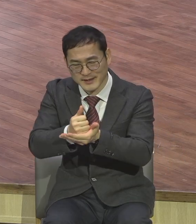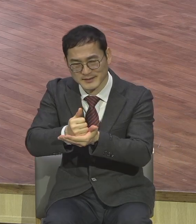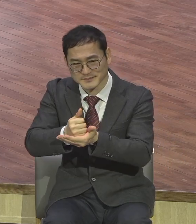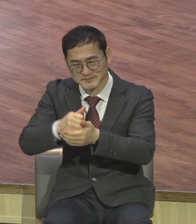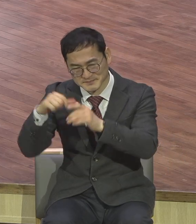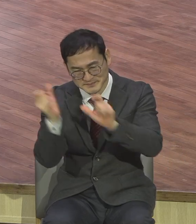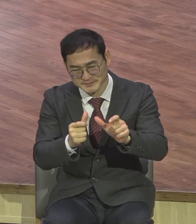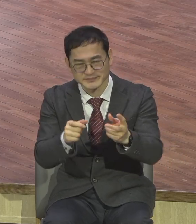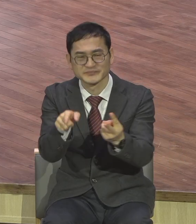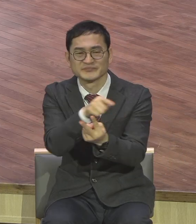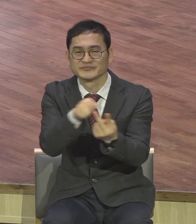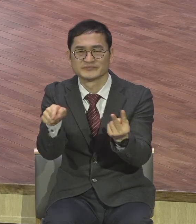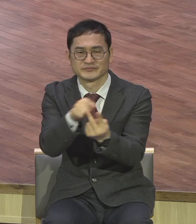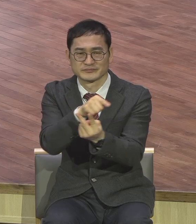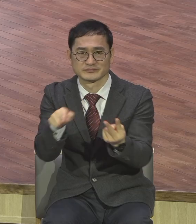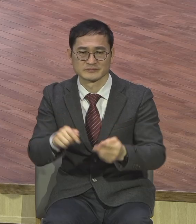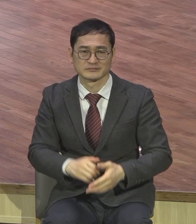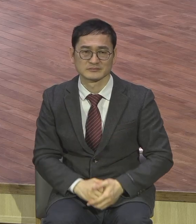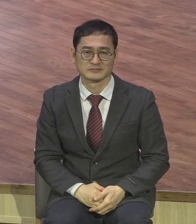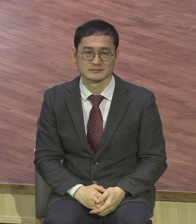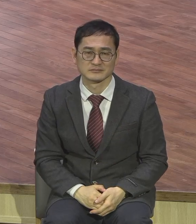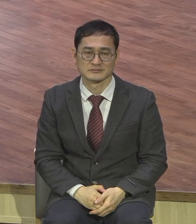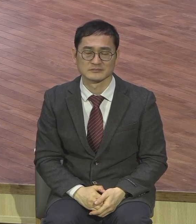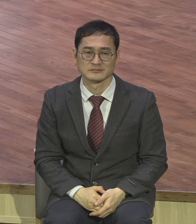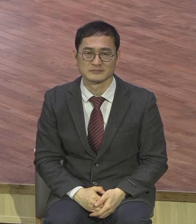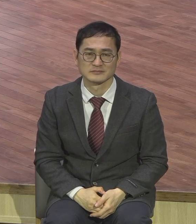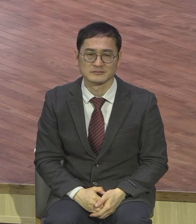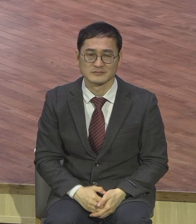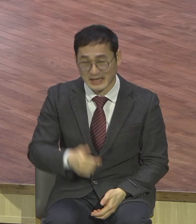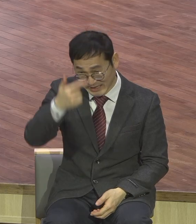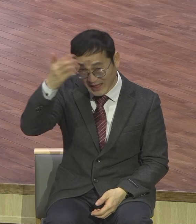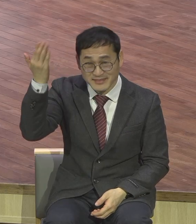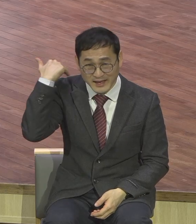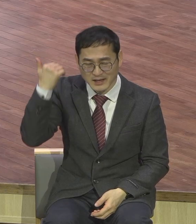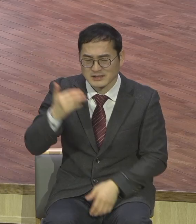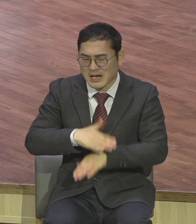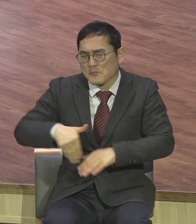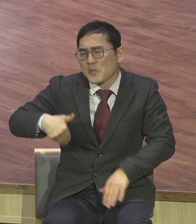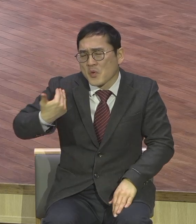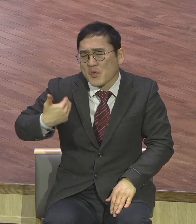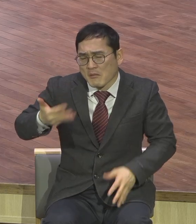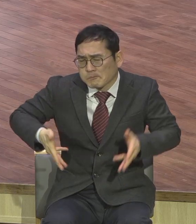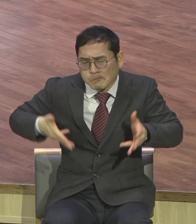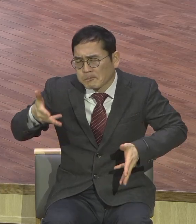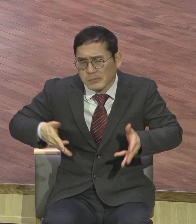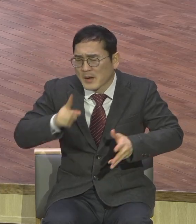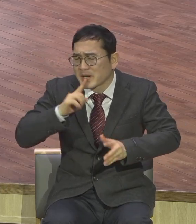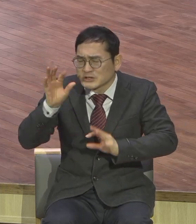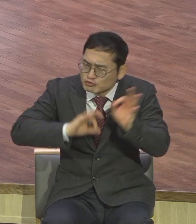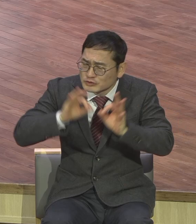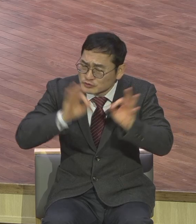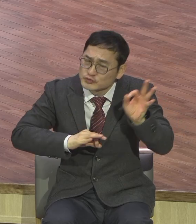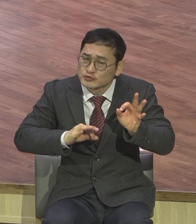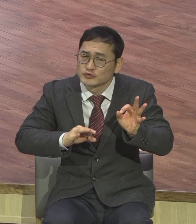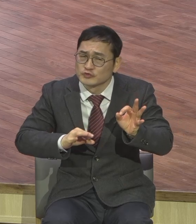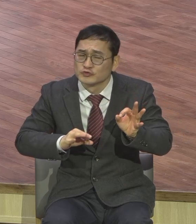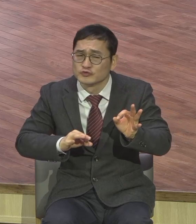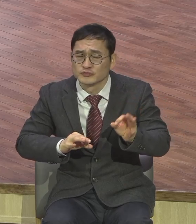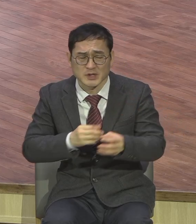예수님께서는 잘 몰라서 그렇게 한 것은 다 용서한다 하잖아요 이거 해석을 잘못하면요